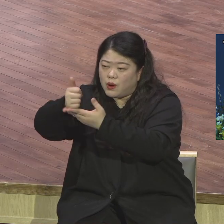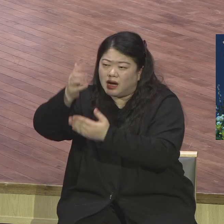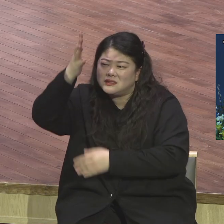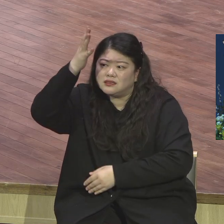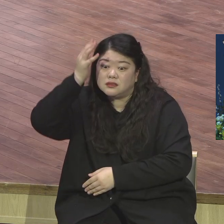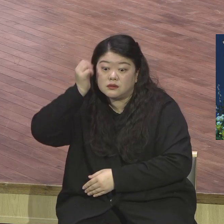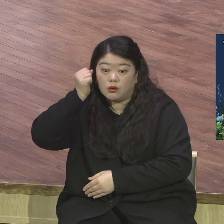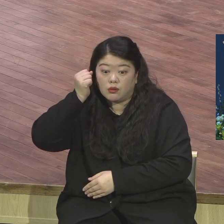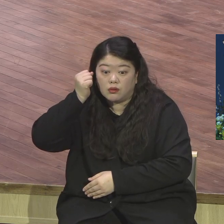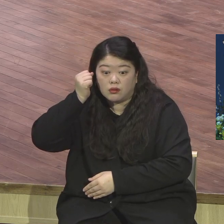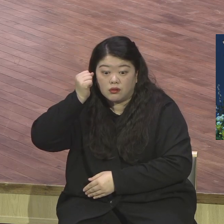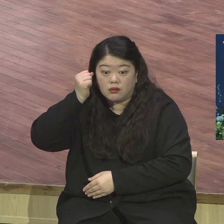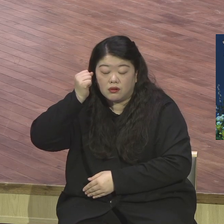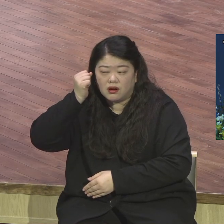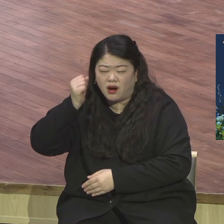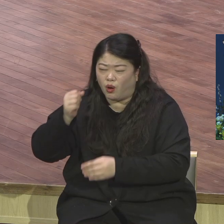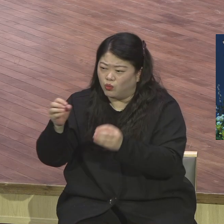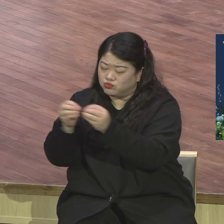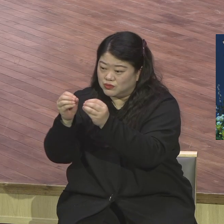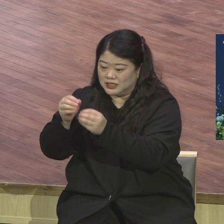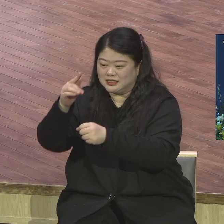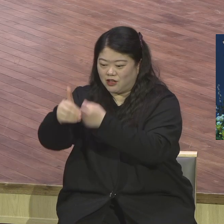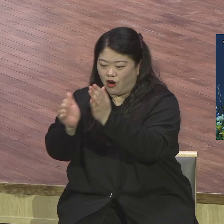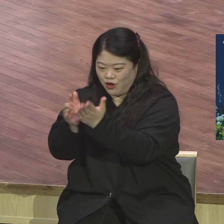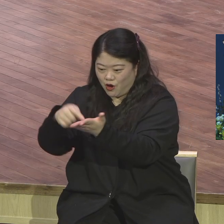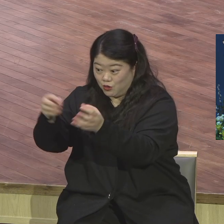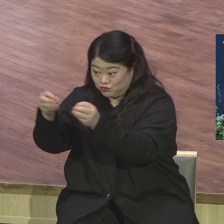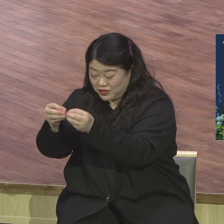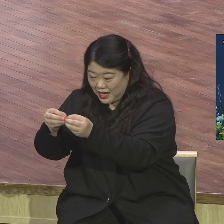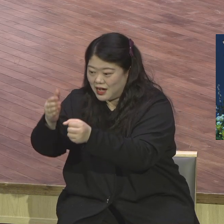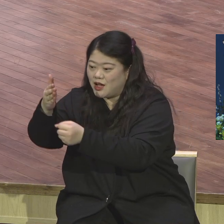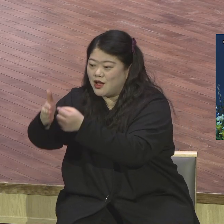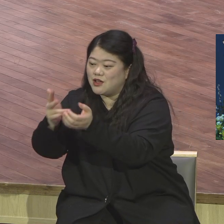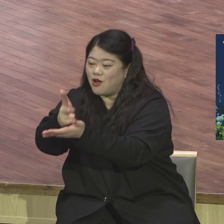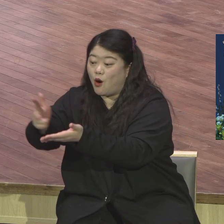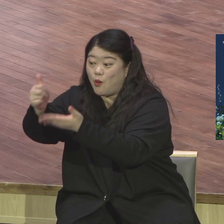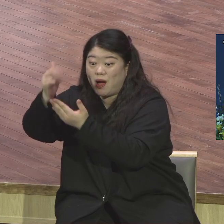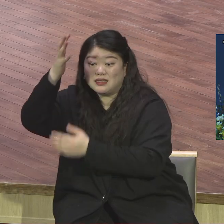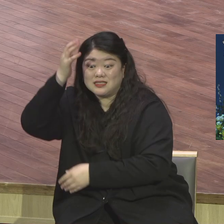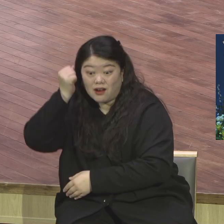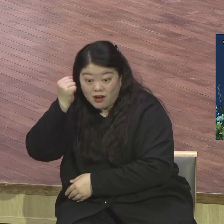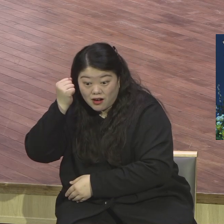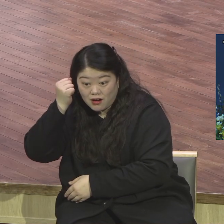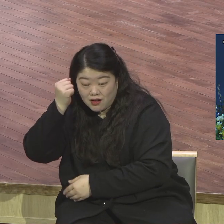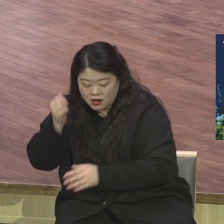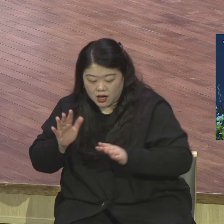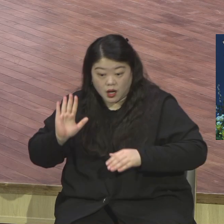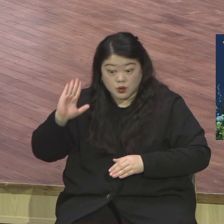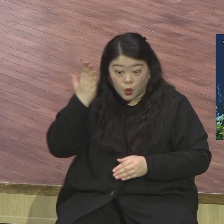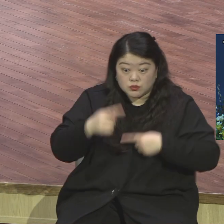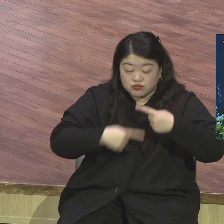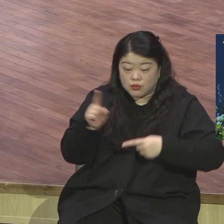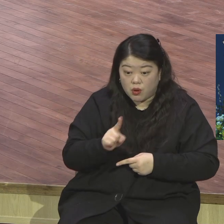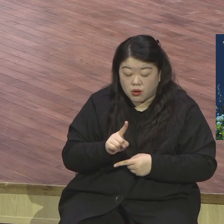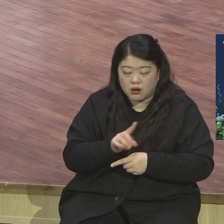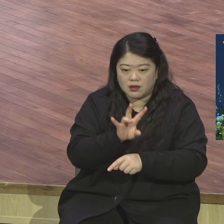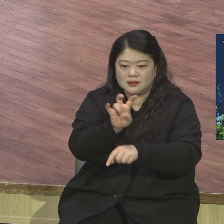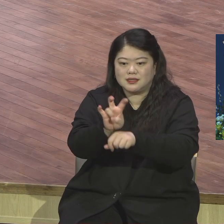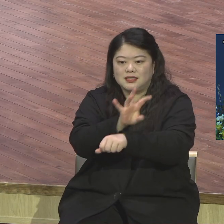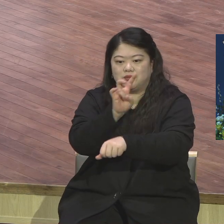하나님과 소통하라 너 무시로 정시로 하나님과 소통해라 이렇게 될 때 25 영혼의 응답 나의 수준과